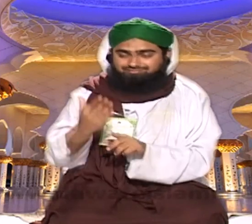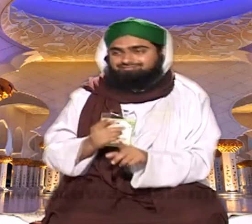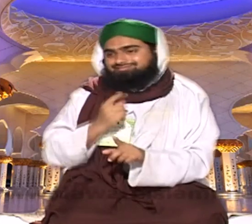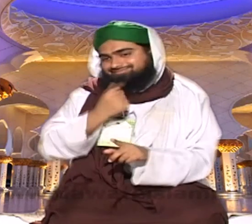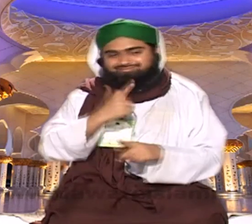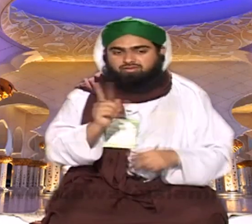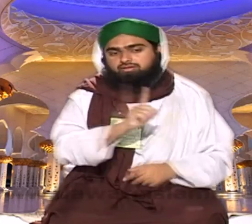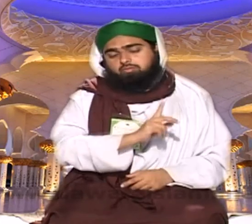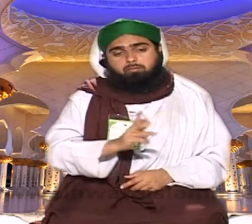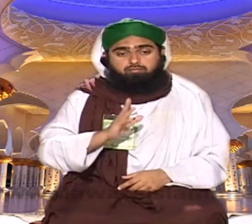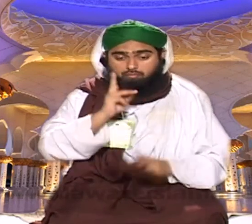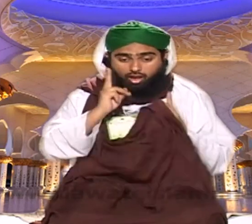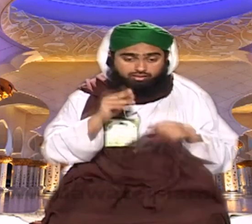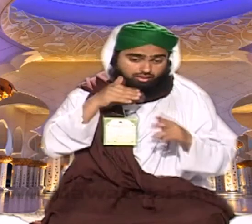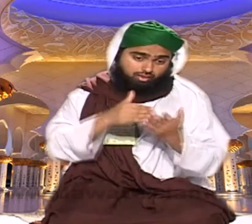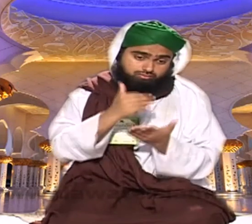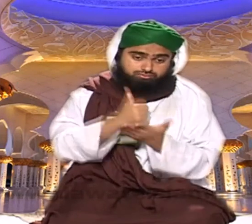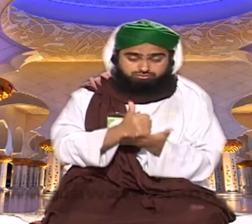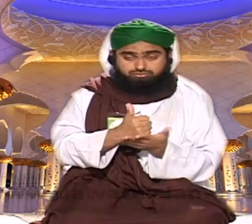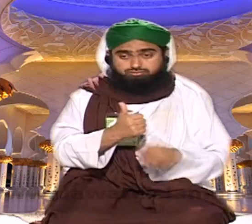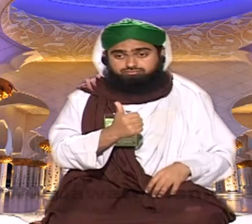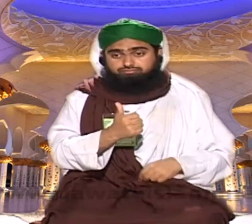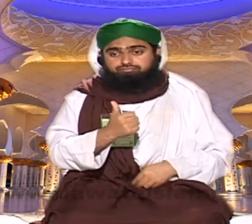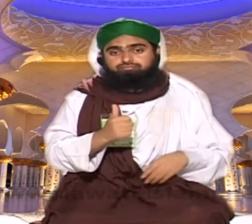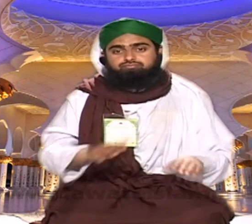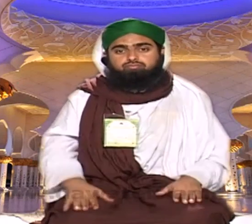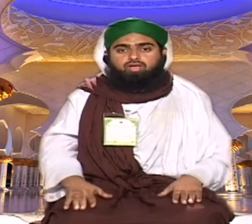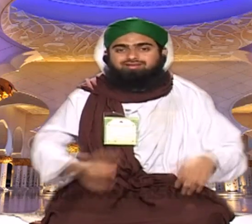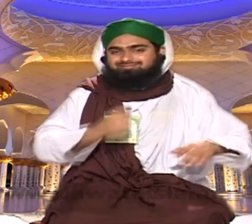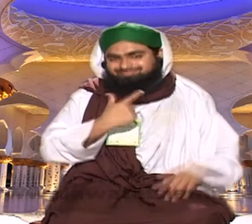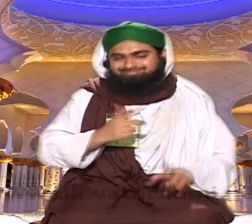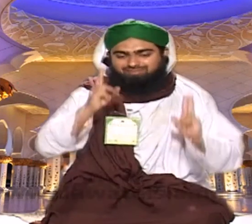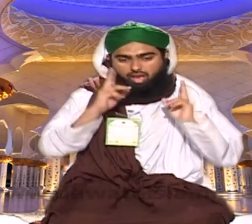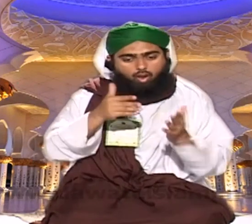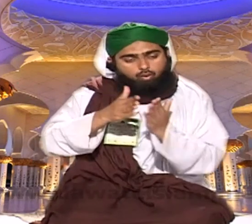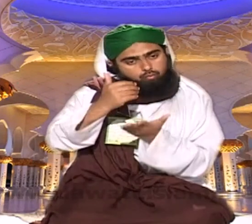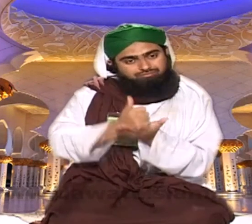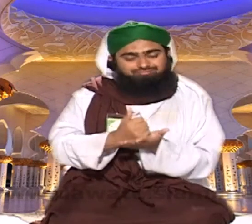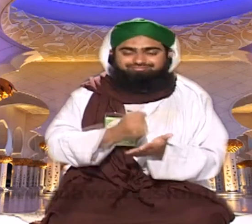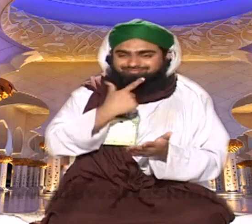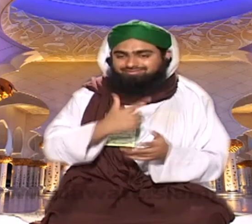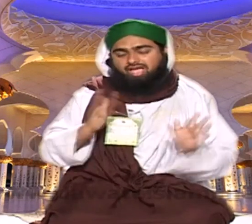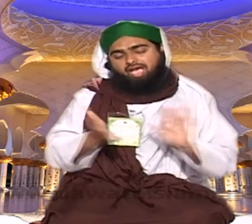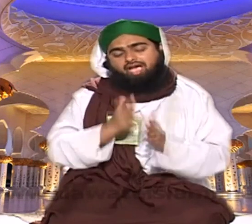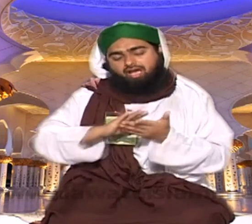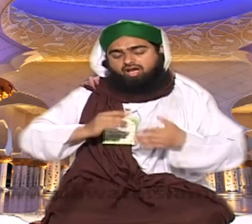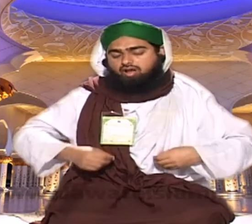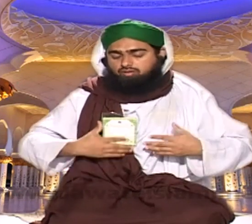حسنا مناہ مسجد میں حسنا قبر میں اندھیرہ لاتا میں ایک غفلت کی بات بتاتا ہوں ایک غفلت سے اللہ اور مسلمان کو بچھا